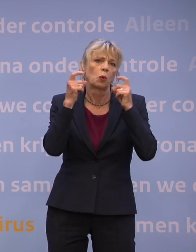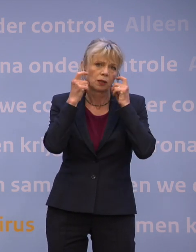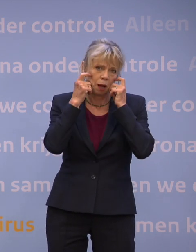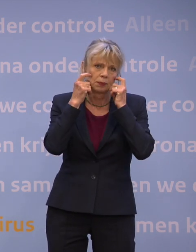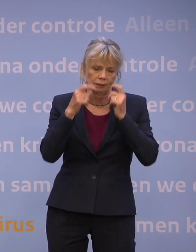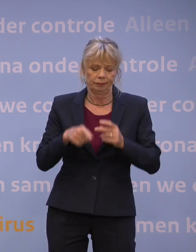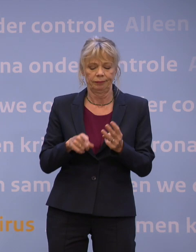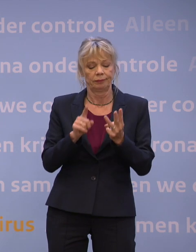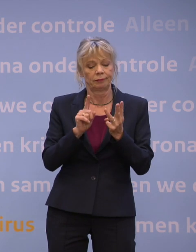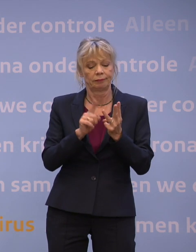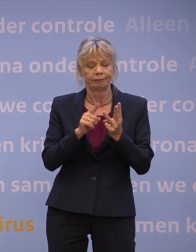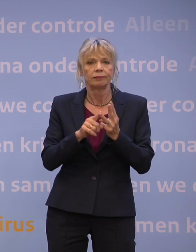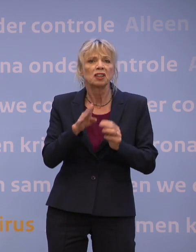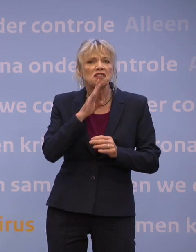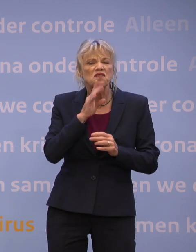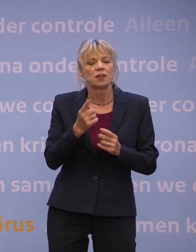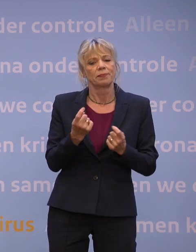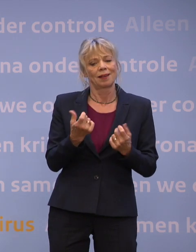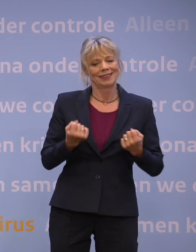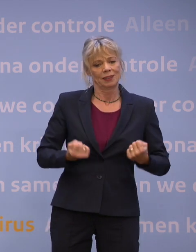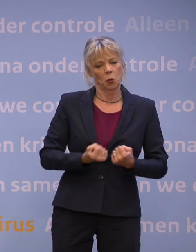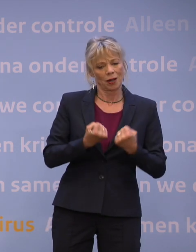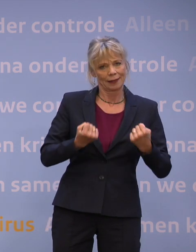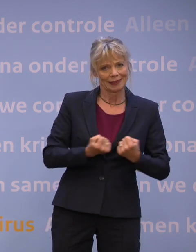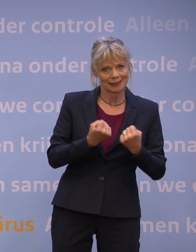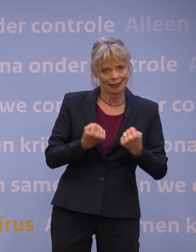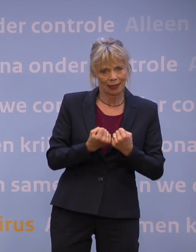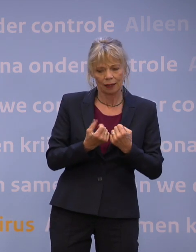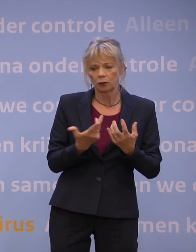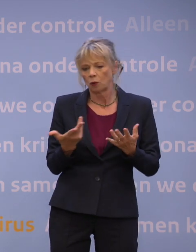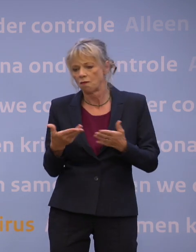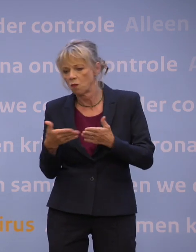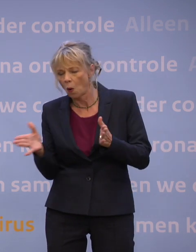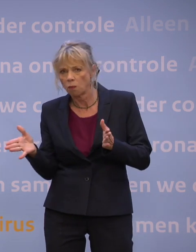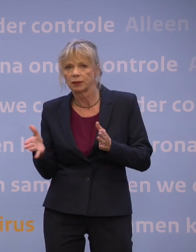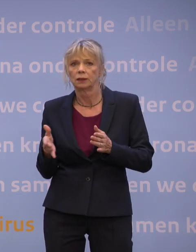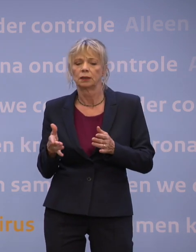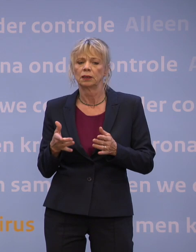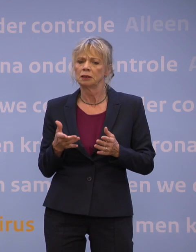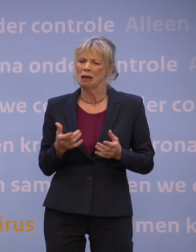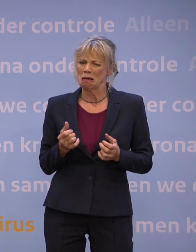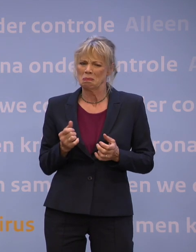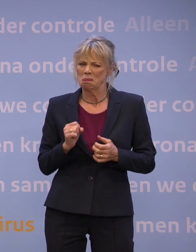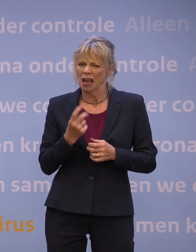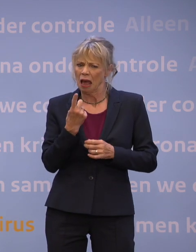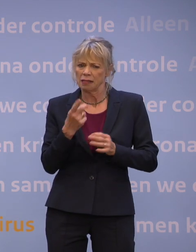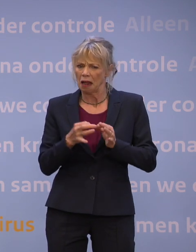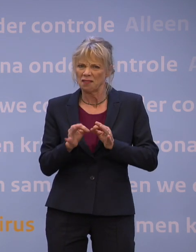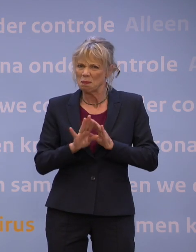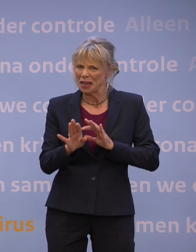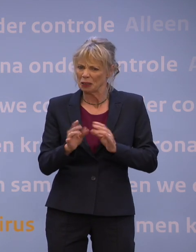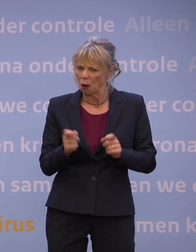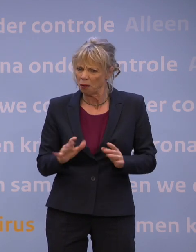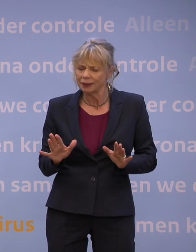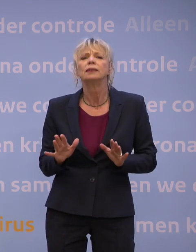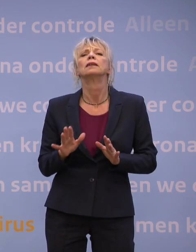iets organiseren of openstellen zonder de anderhalve meterregel in acht te nemen, kan voorlopig alleen onder